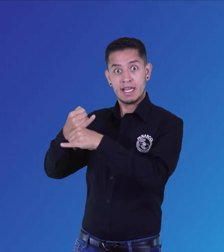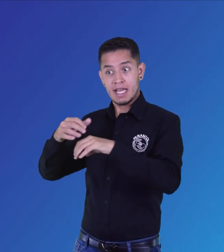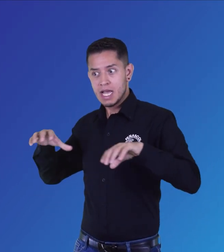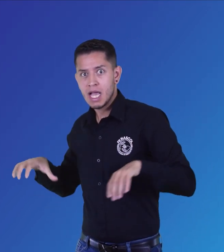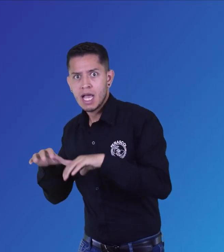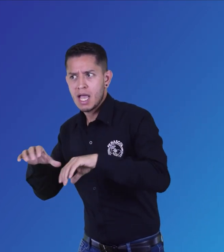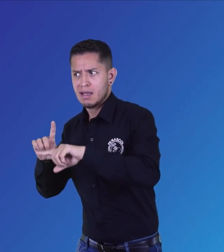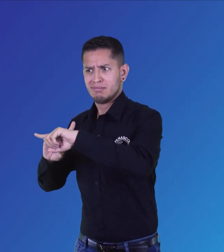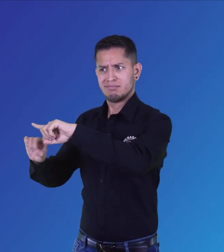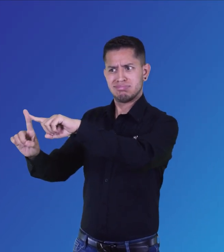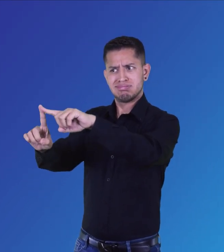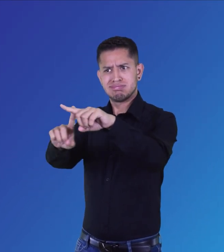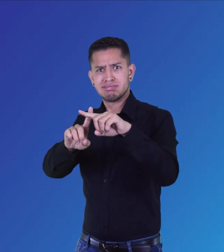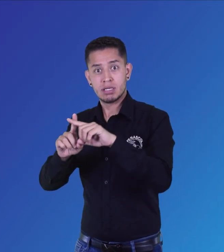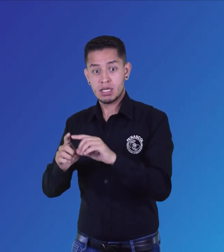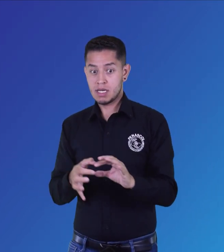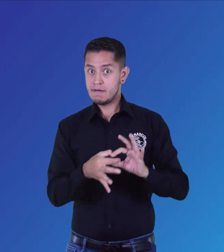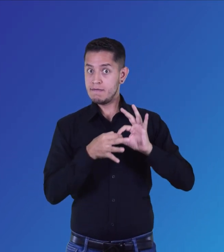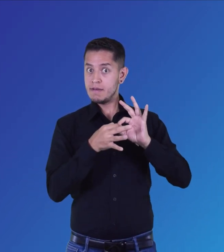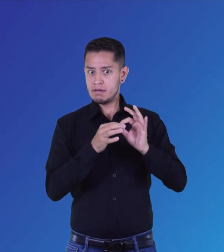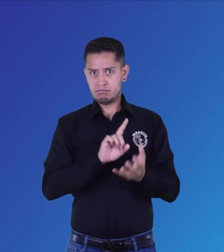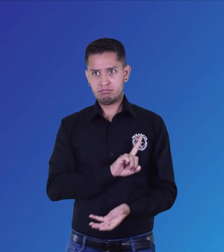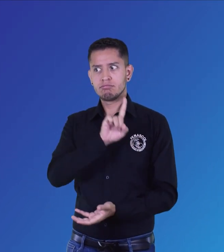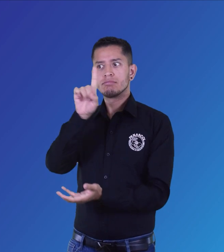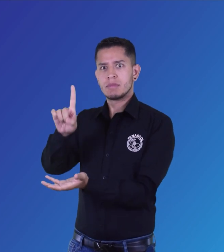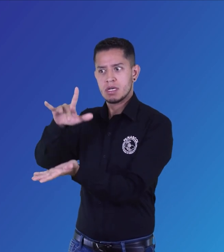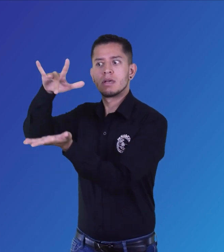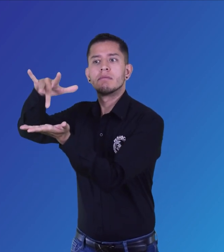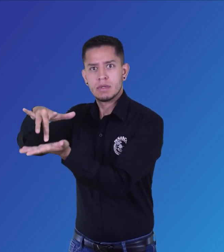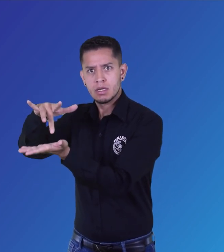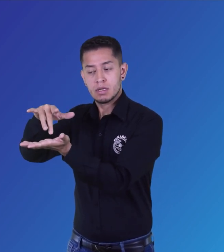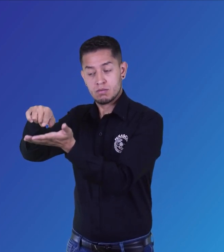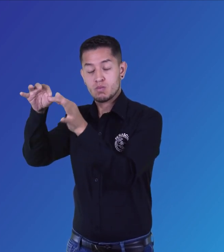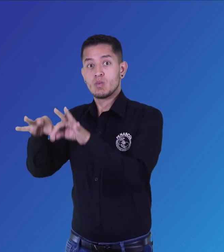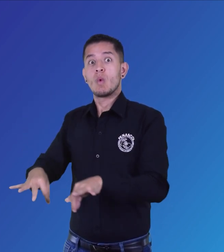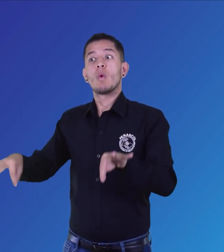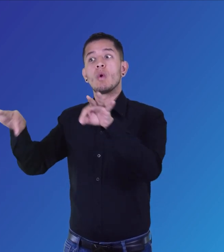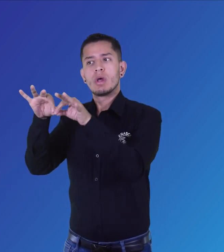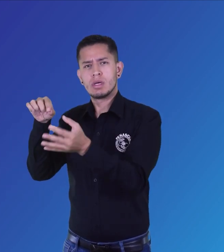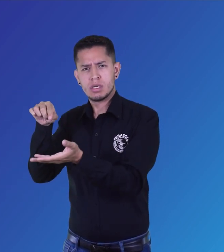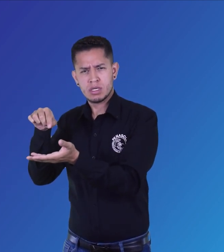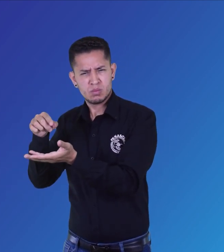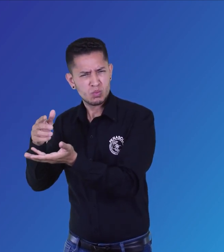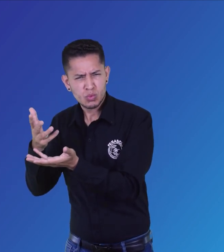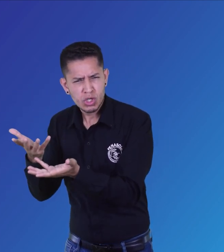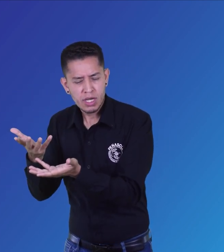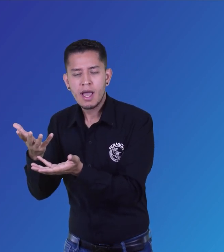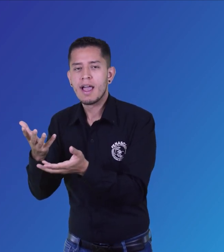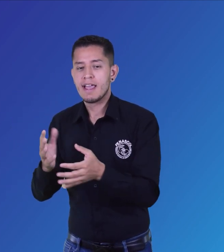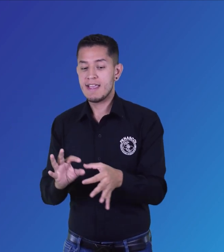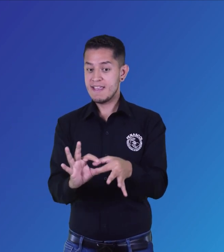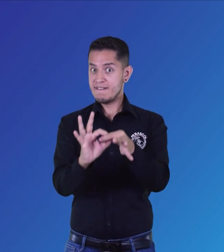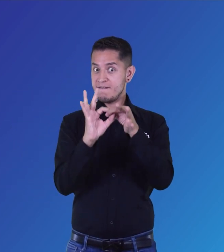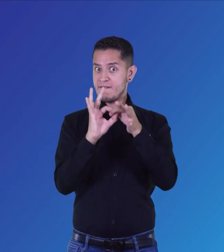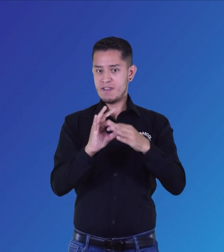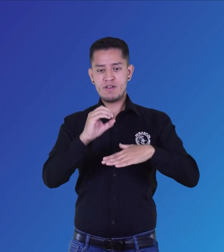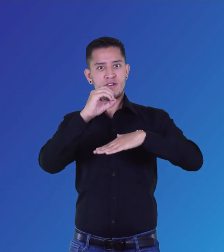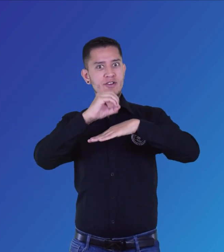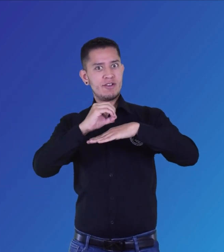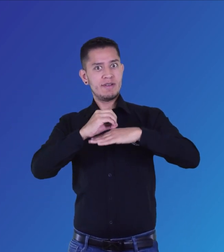La participación de FENASCOL a nivel internacional es muy importante ya que nos permite, como una organización de la sociedad civil,